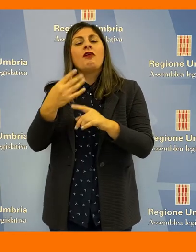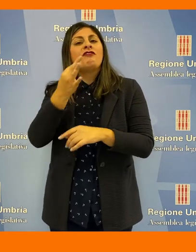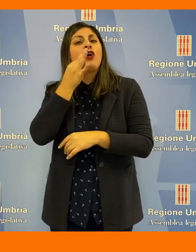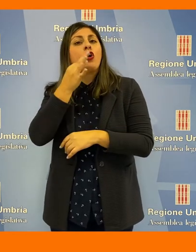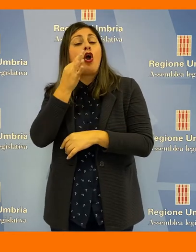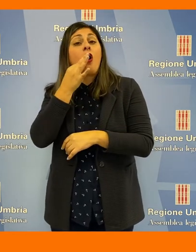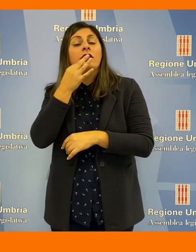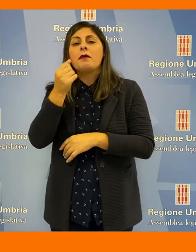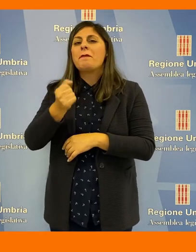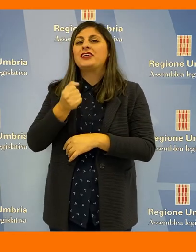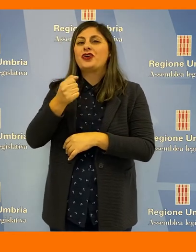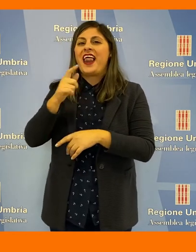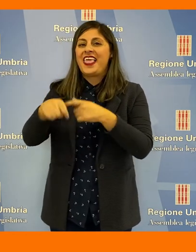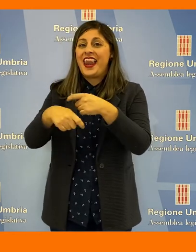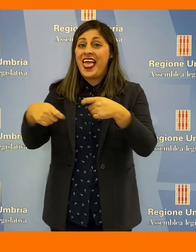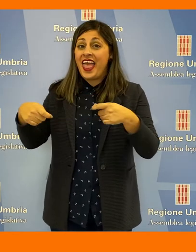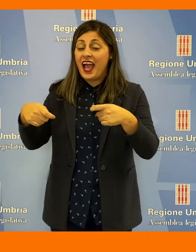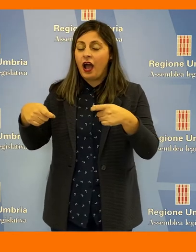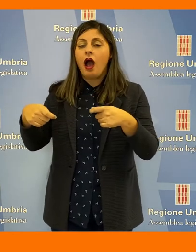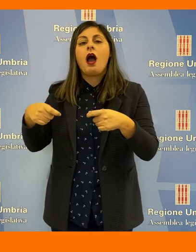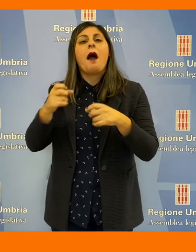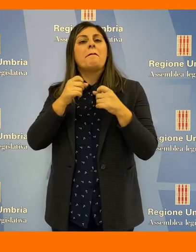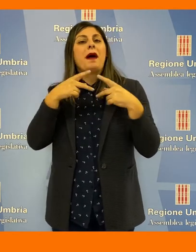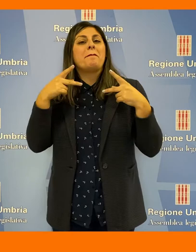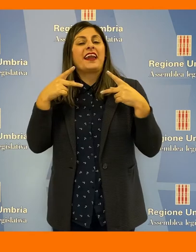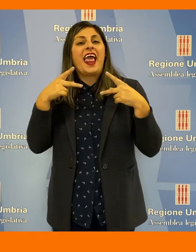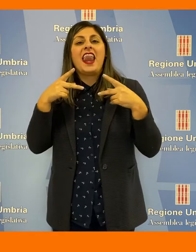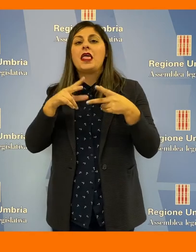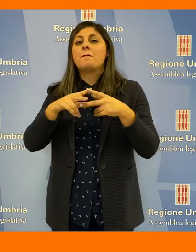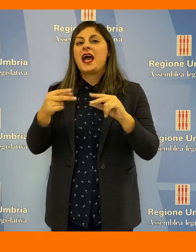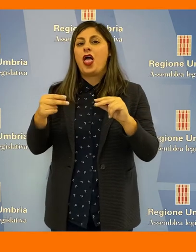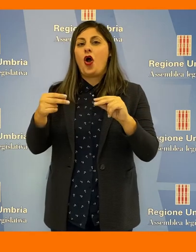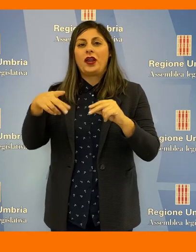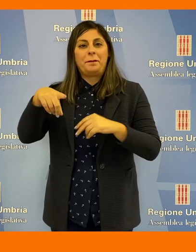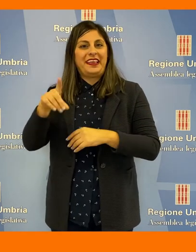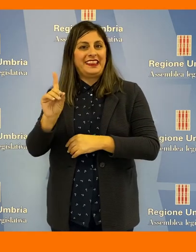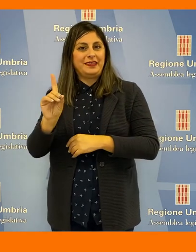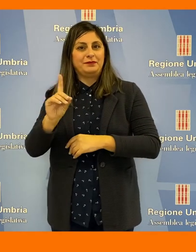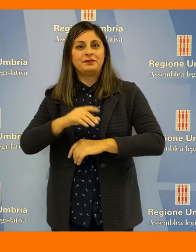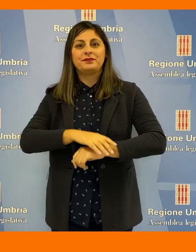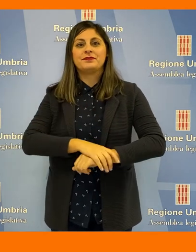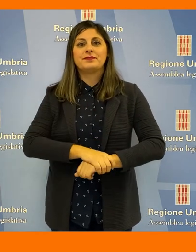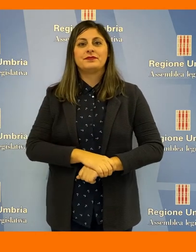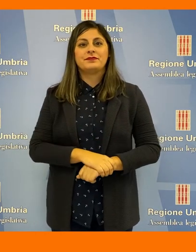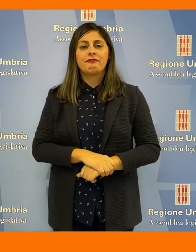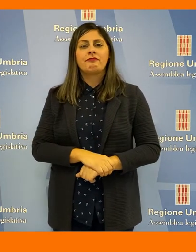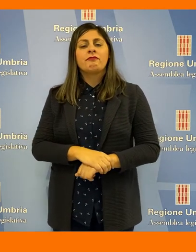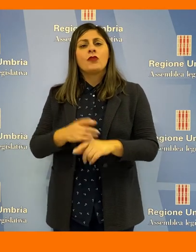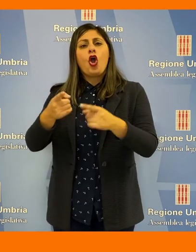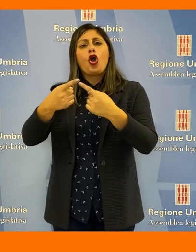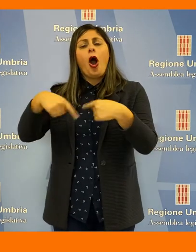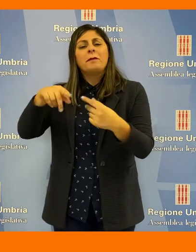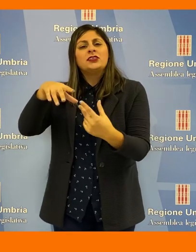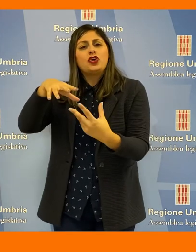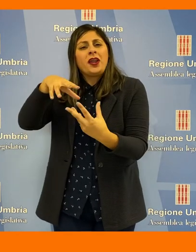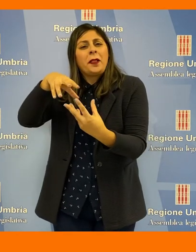Paola Fioroni e Stefano Pastorelli della Lega, Fabio Papparelli e Simona Meloni, del Partito Democratico. Il servizio.